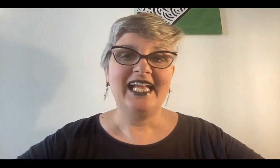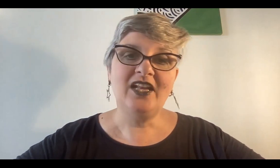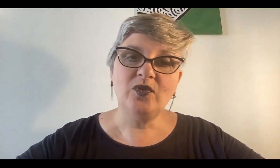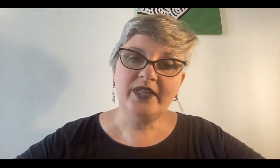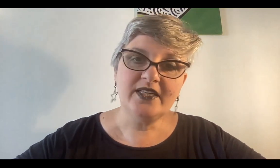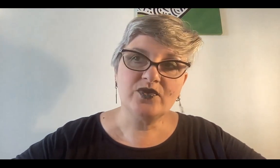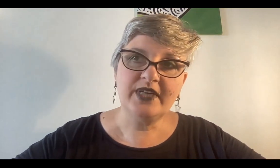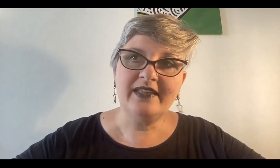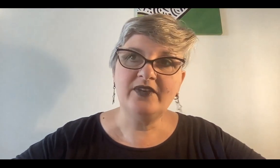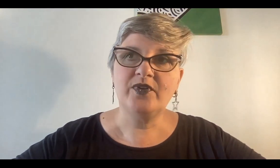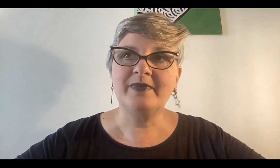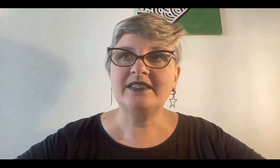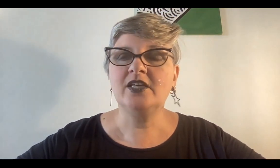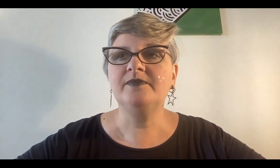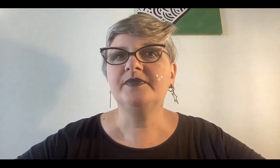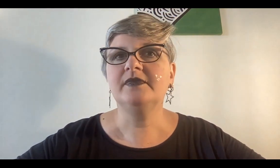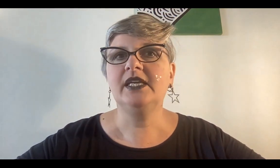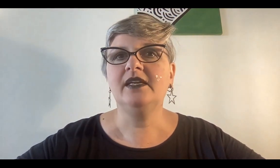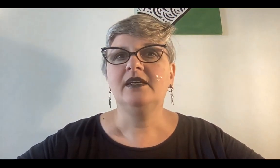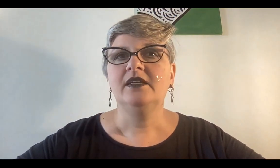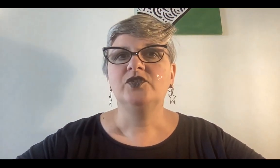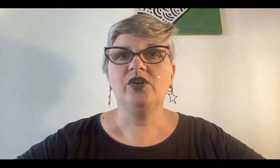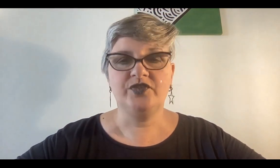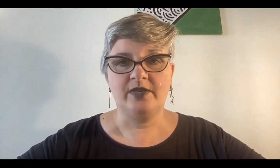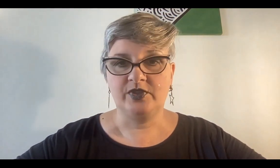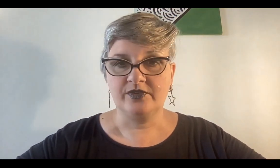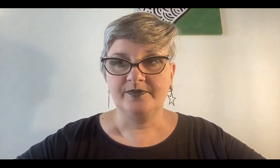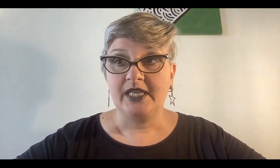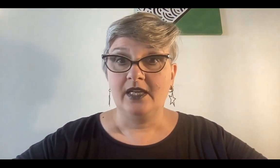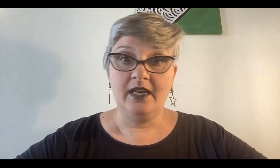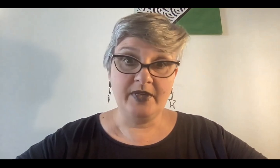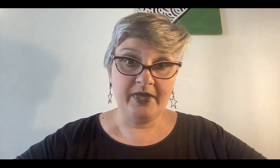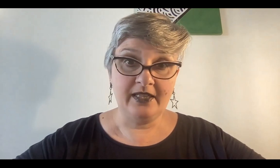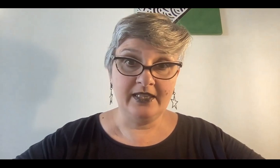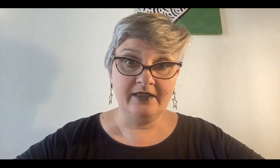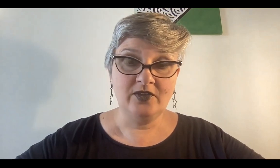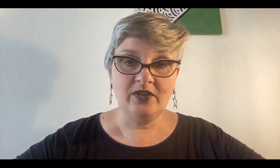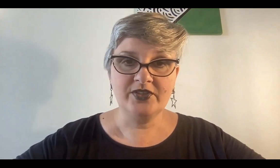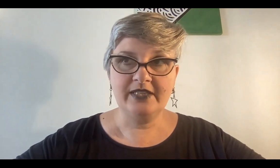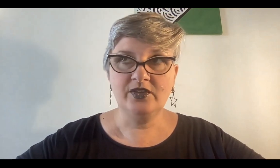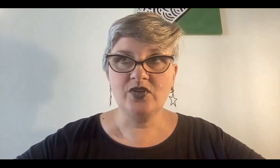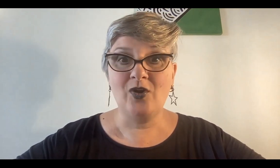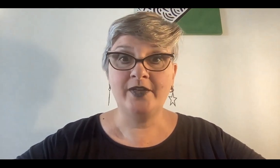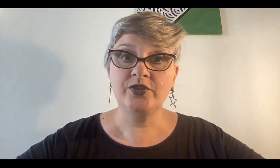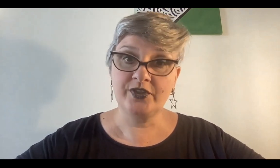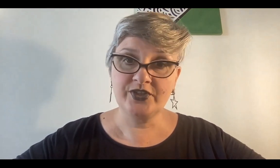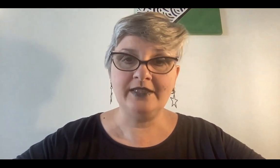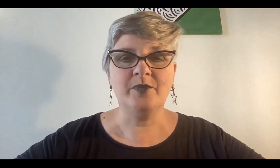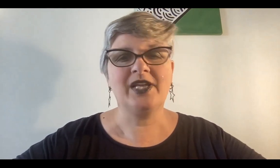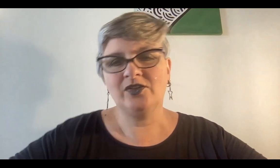Halloween es una deformación de dos conceptos, la víspera del día de todos los santos, o la noche no santa, porque el